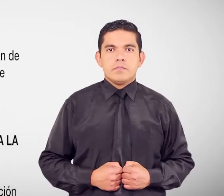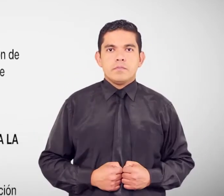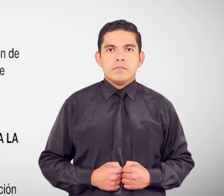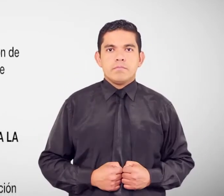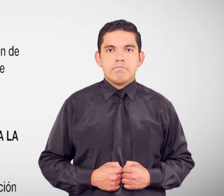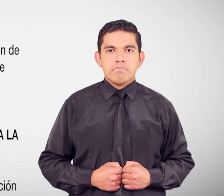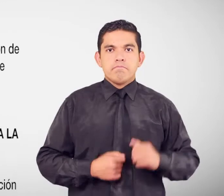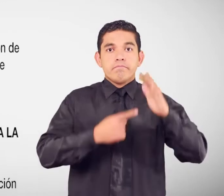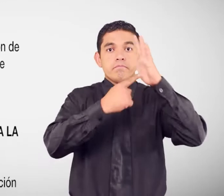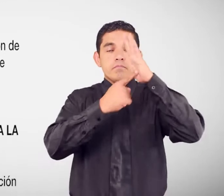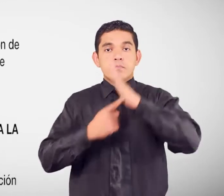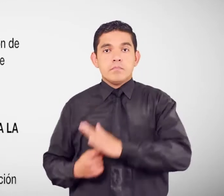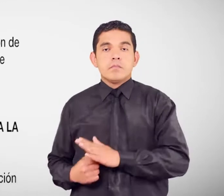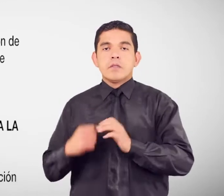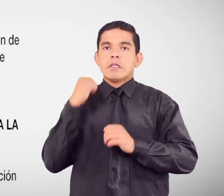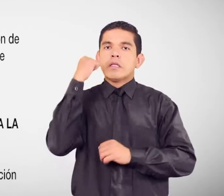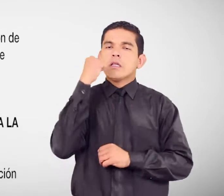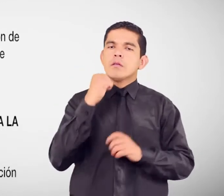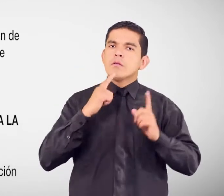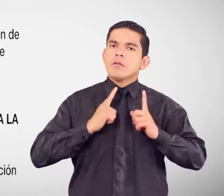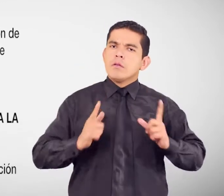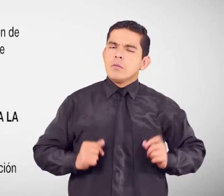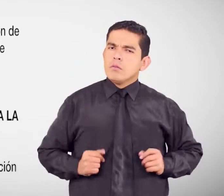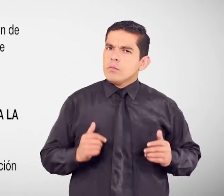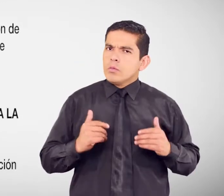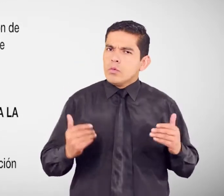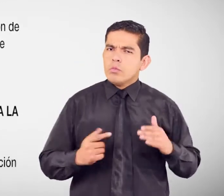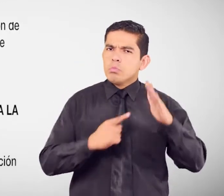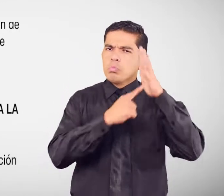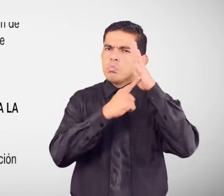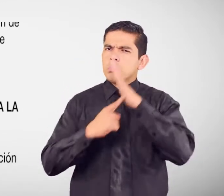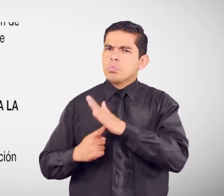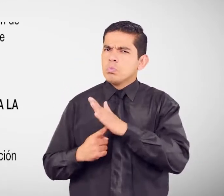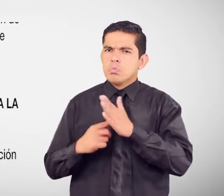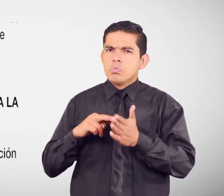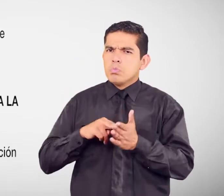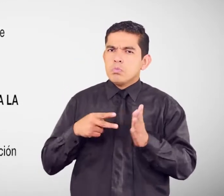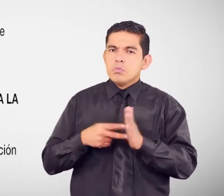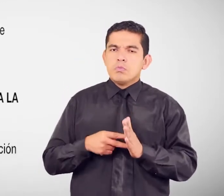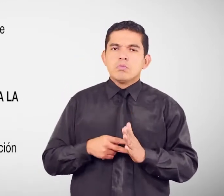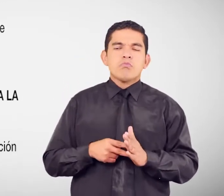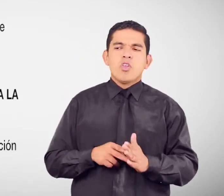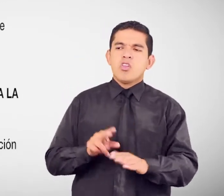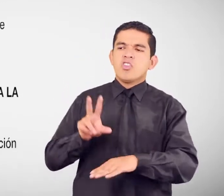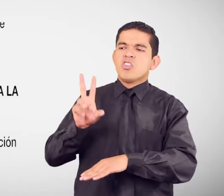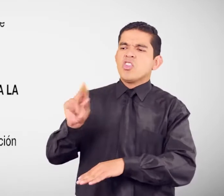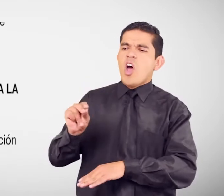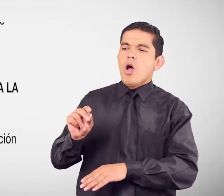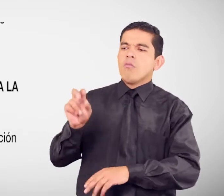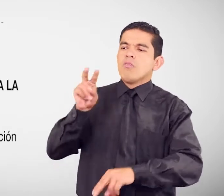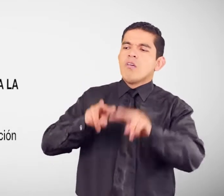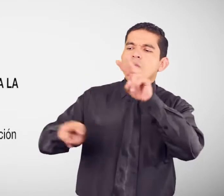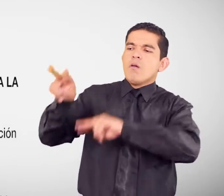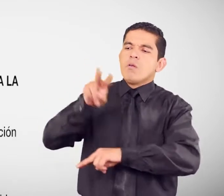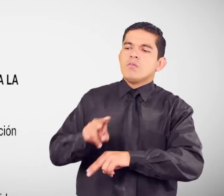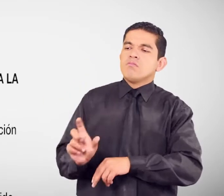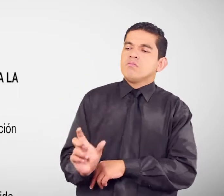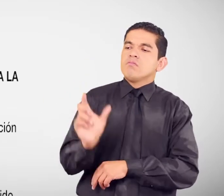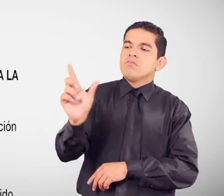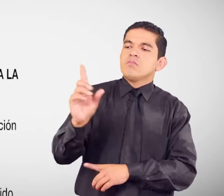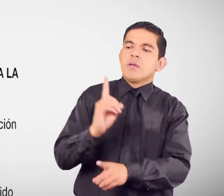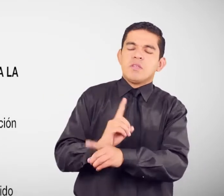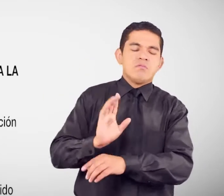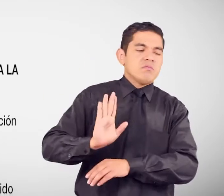A la salud Vulneración Negativa a la calificación O recalificación De la discapacidad ¿Qué